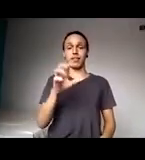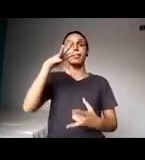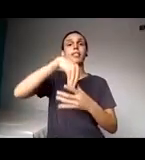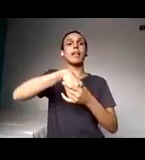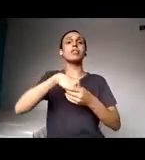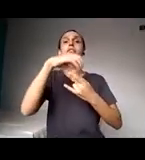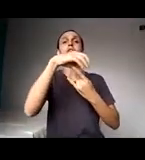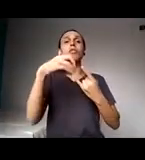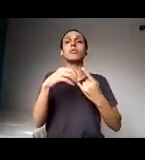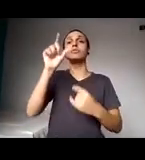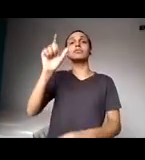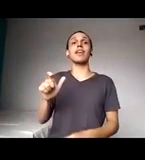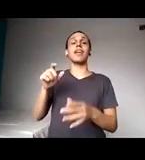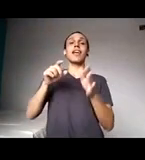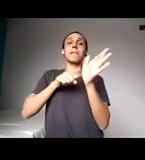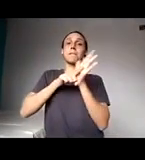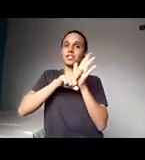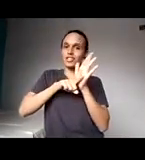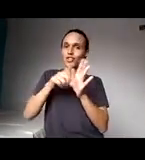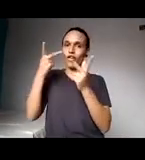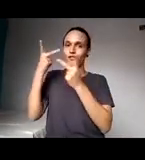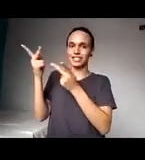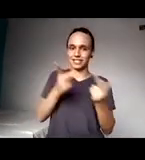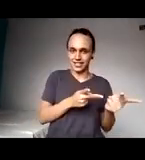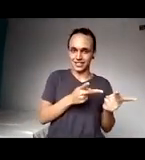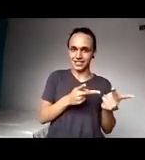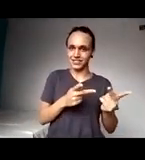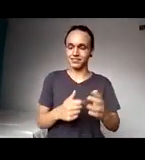pesquisador visitante, está com algum ruído, né?